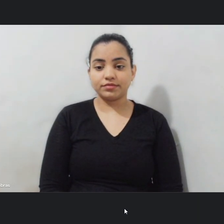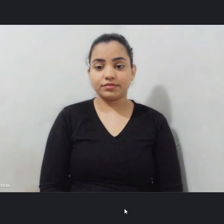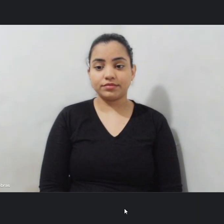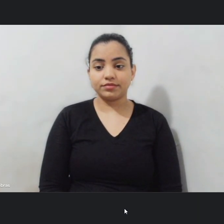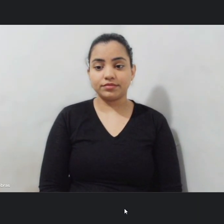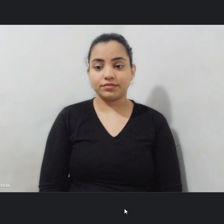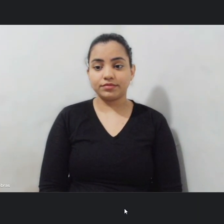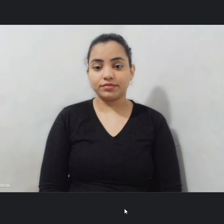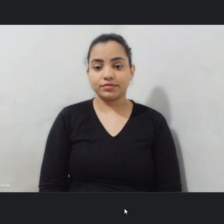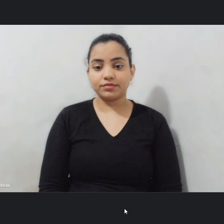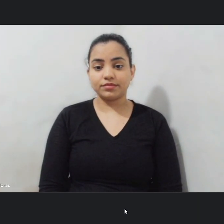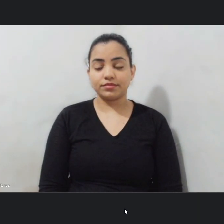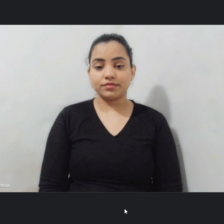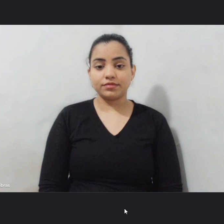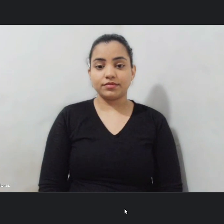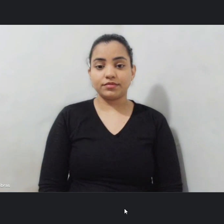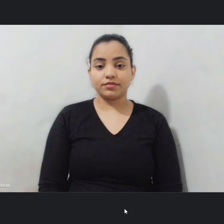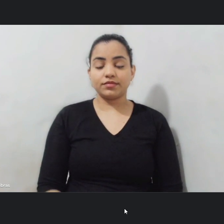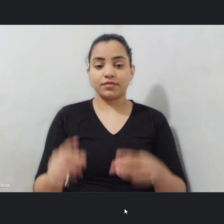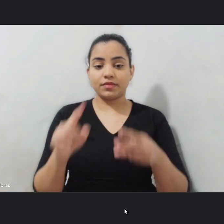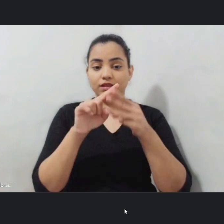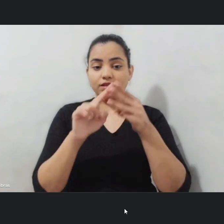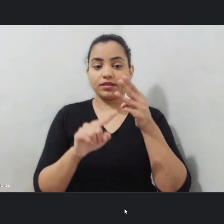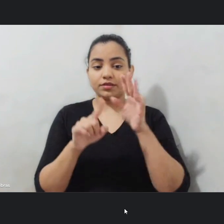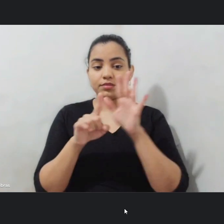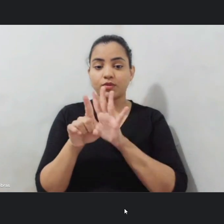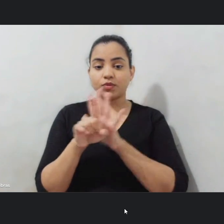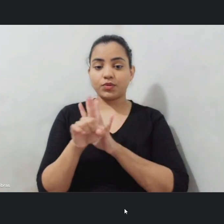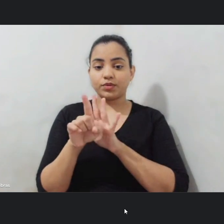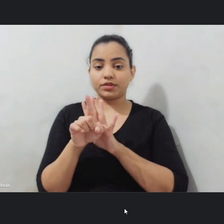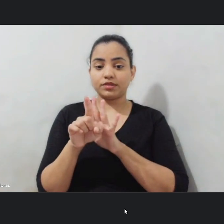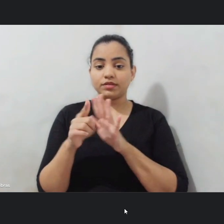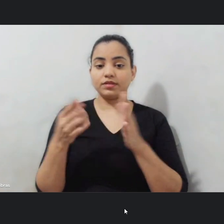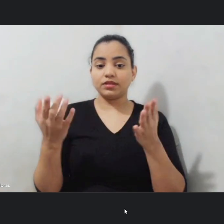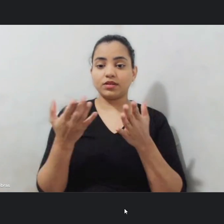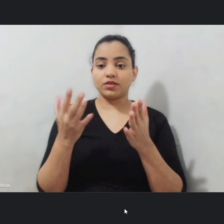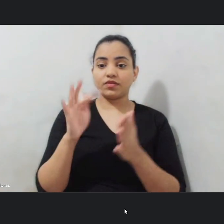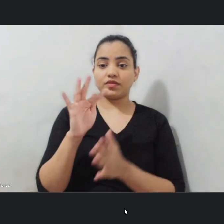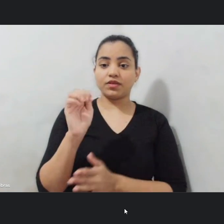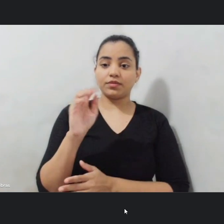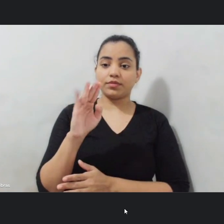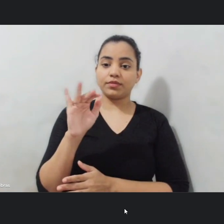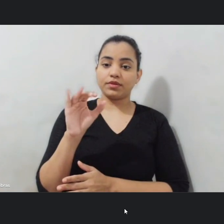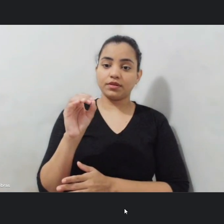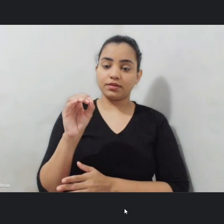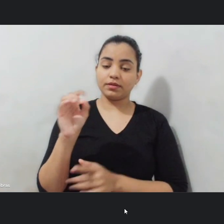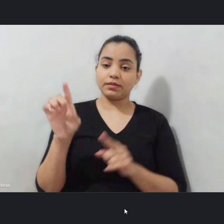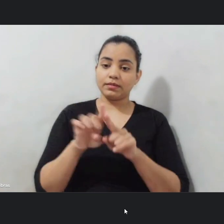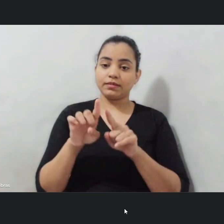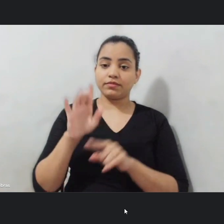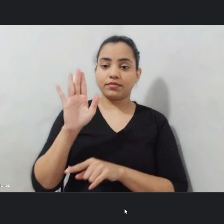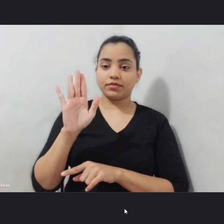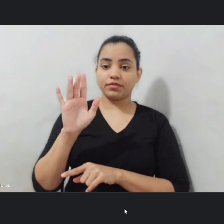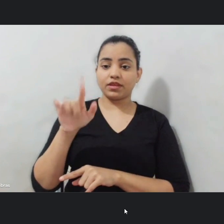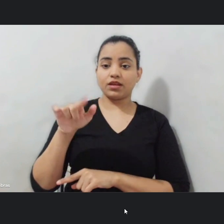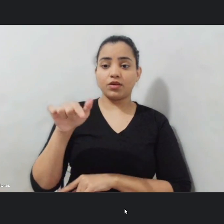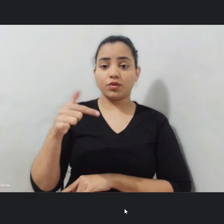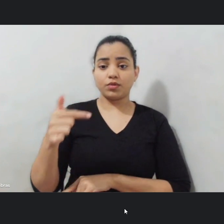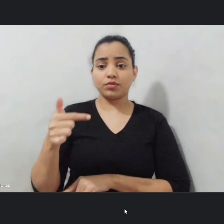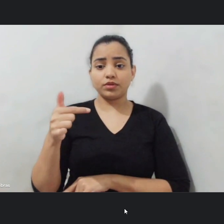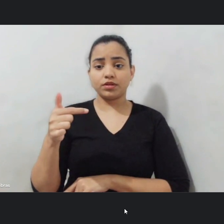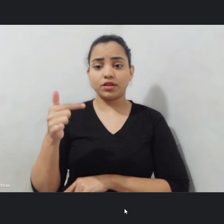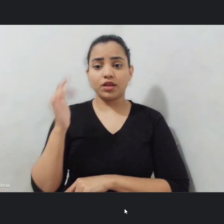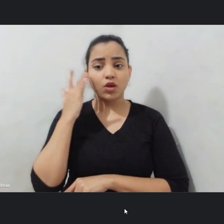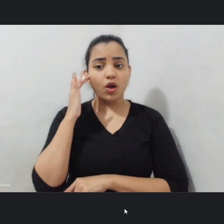essas três perguntas e aí o Pablo tá aqui com a mão levantada seria o próximo aí eu não queria que seja pergunta seja muito